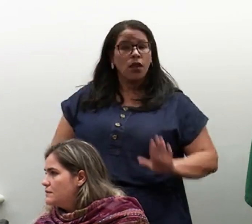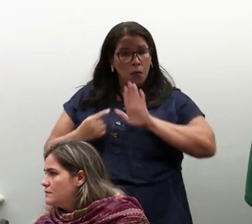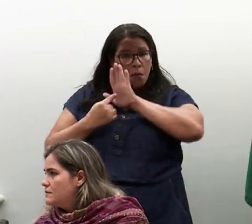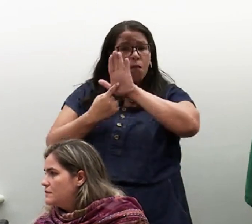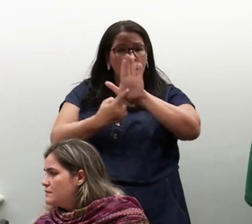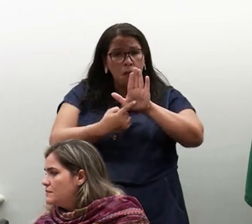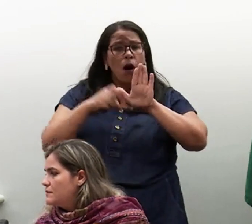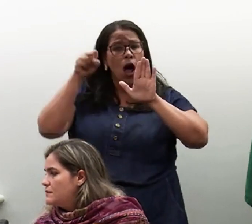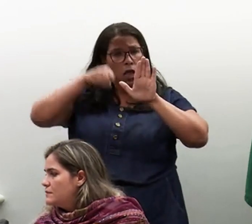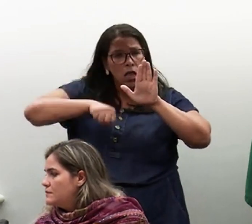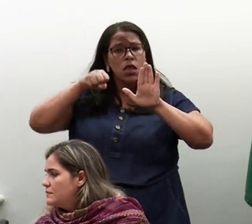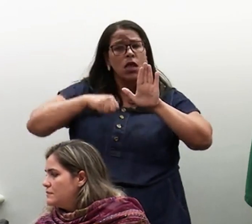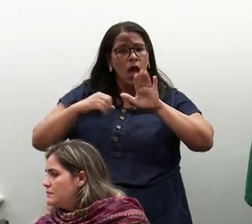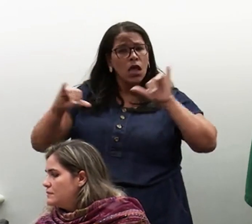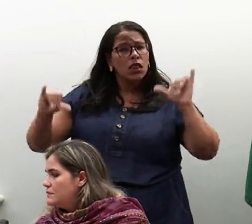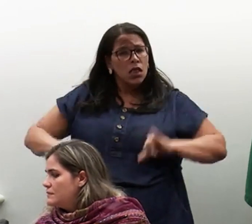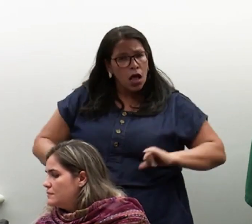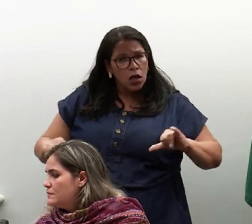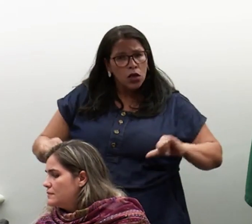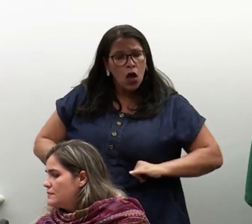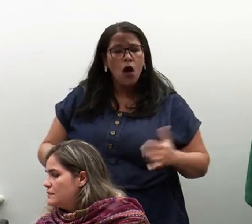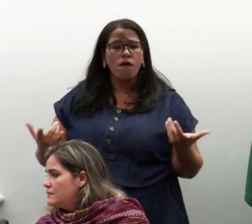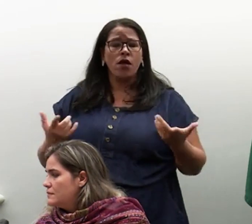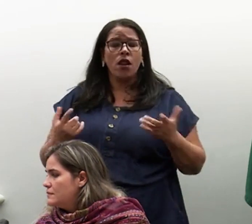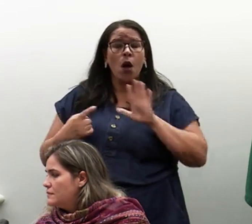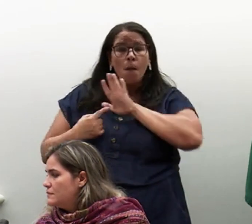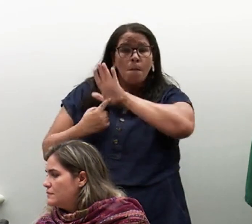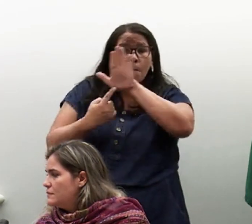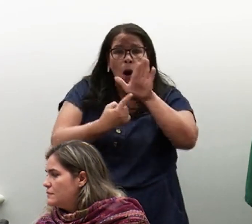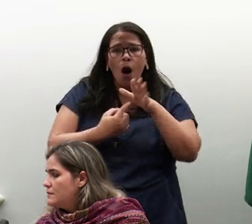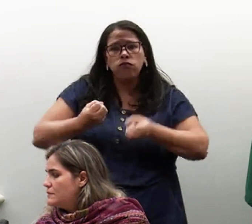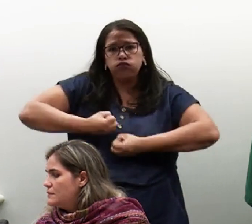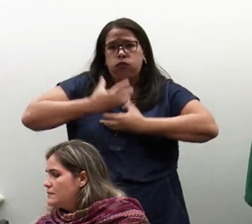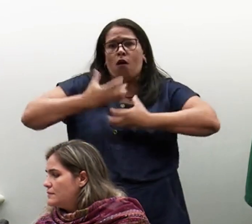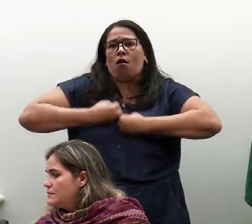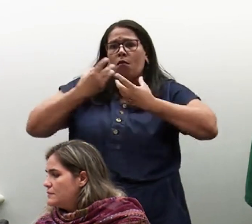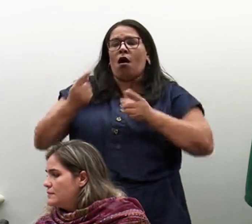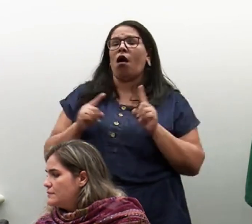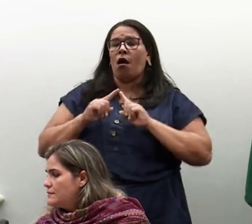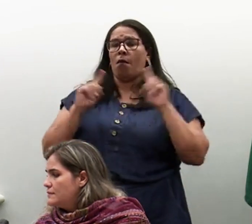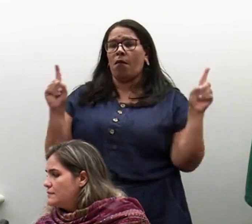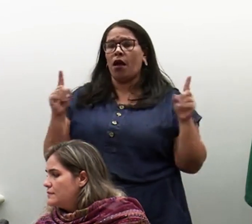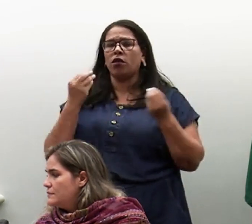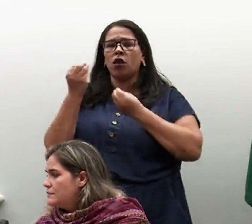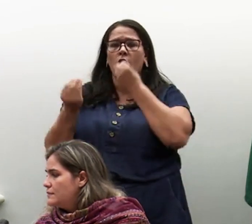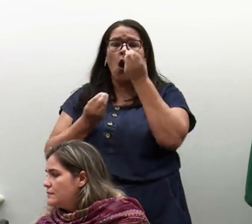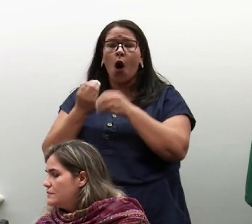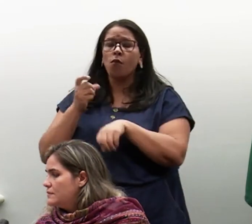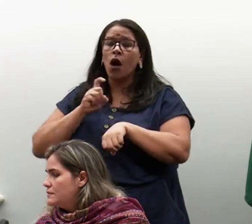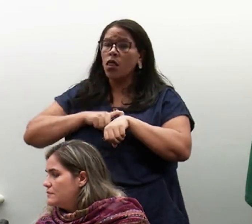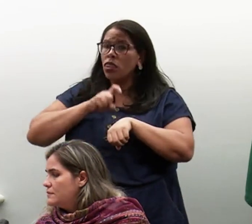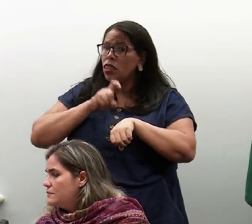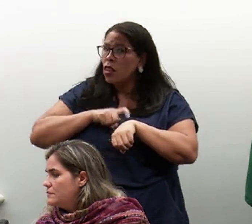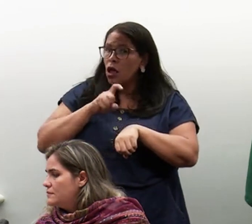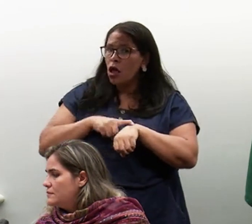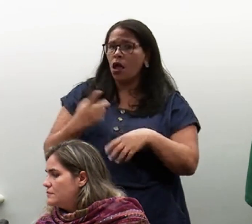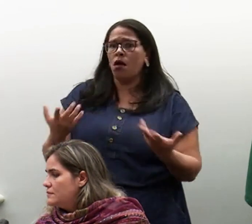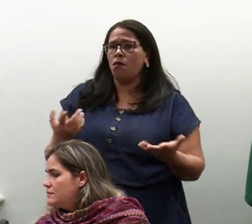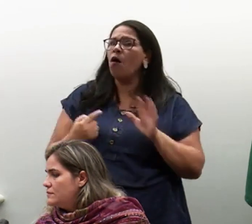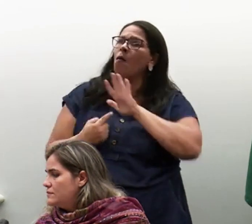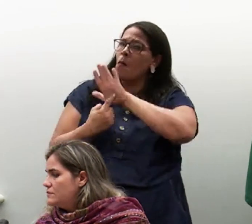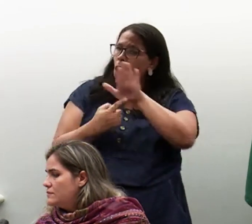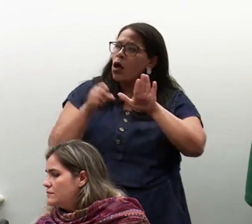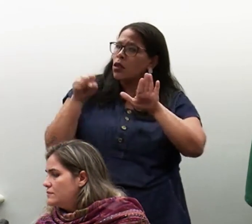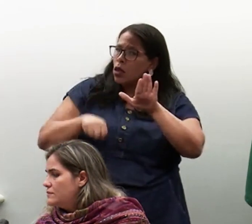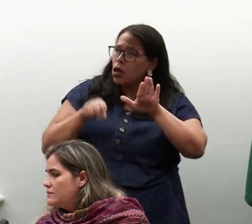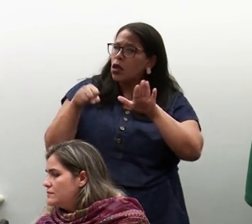chegamos a expressar a TV mal mesmo e